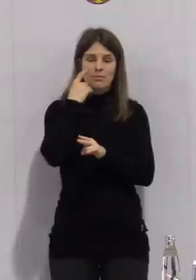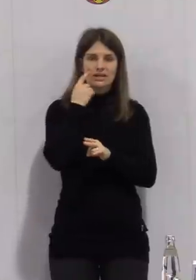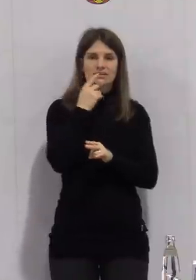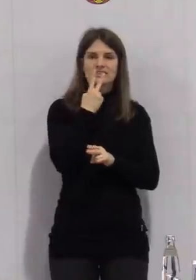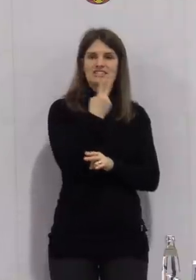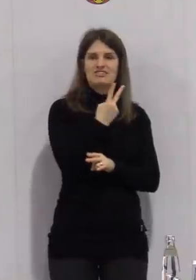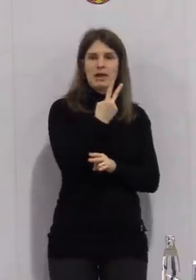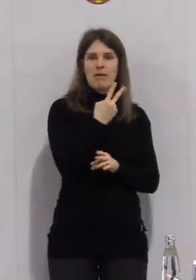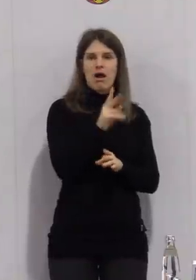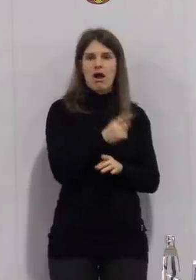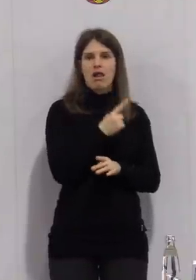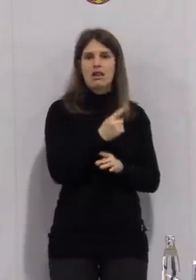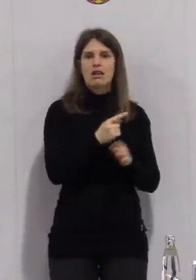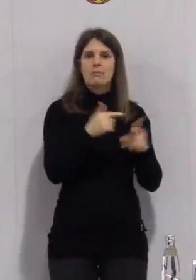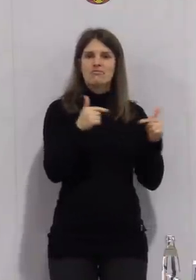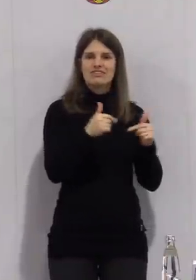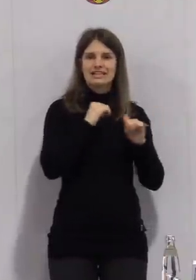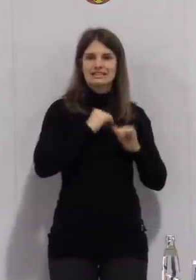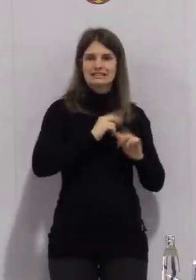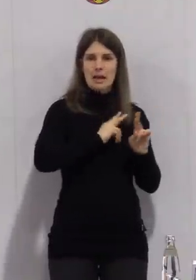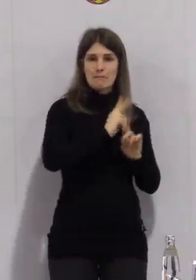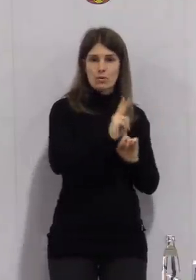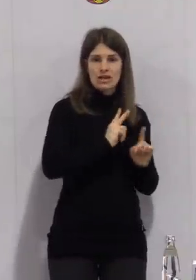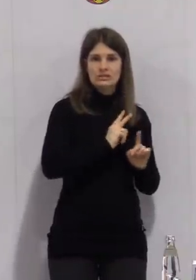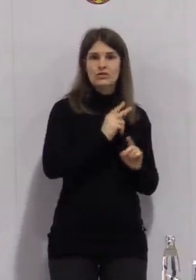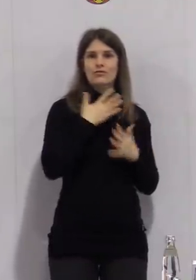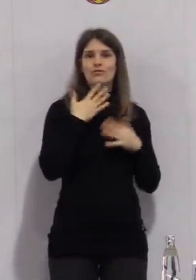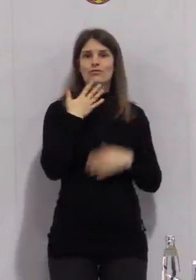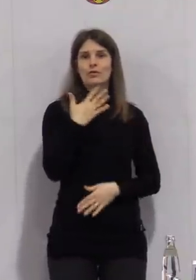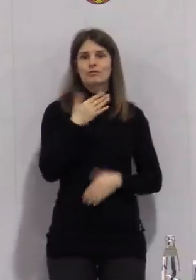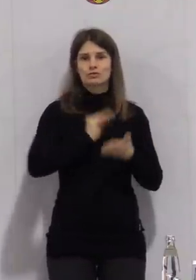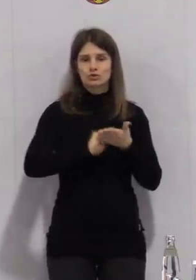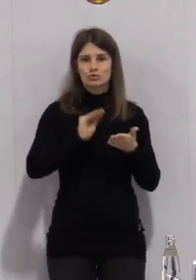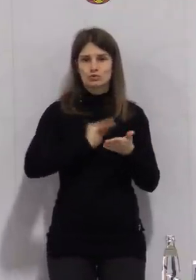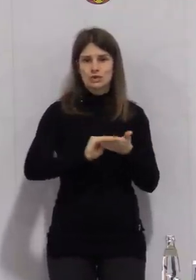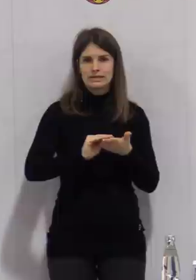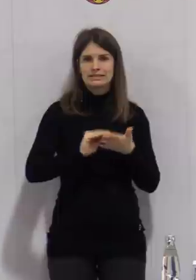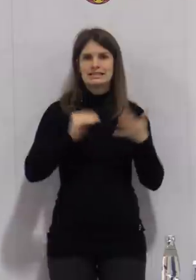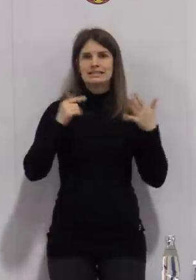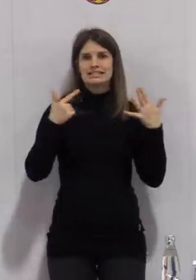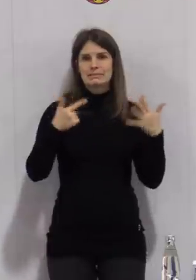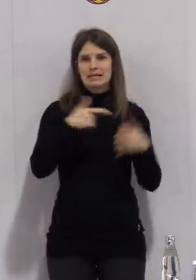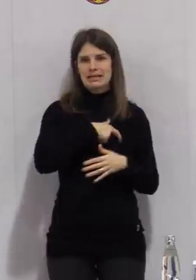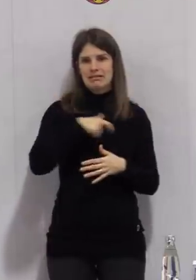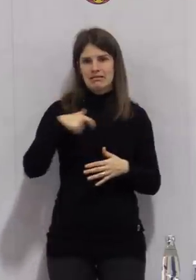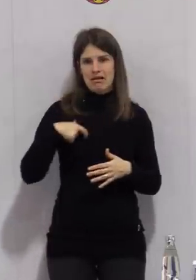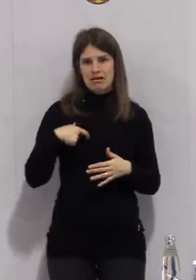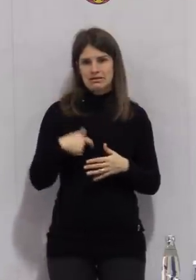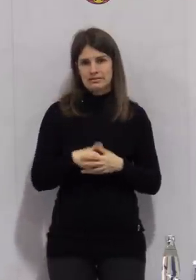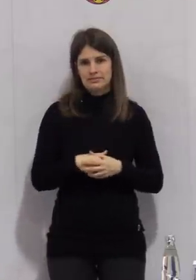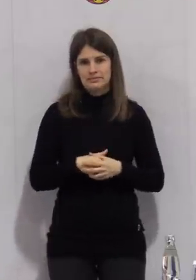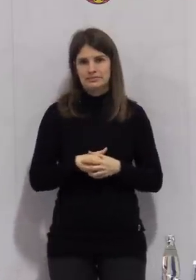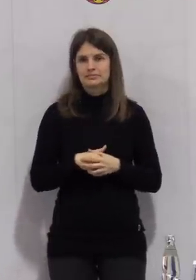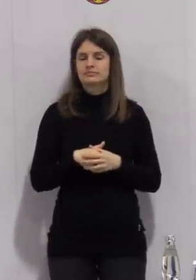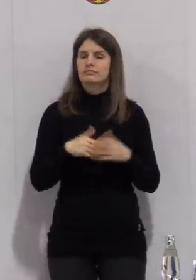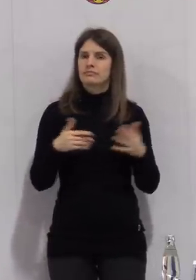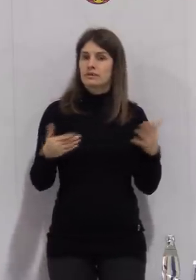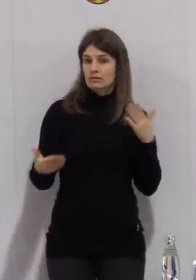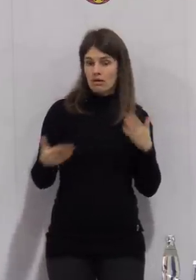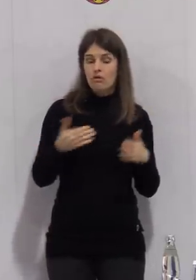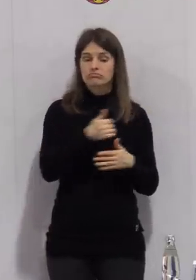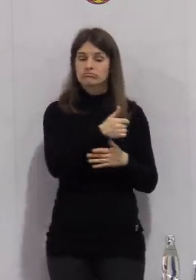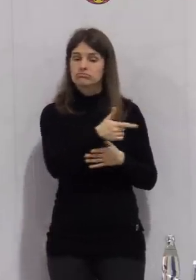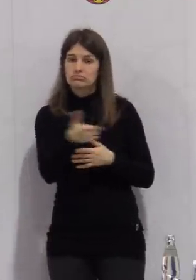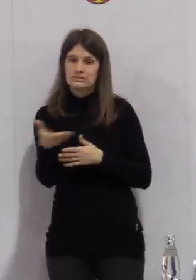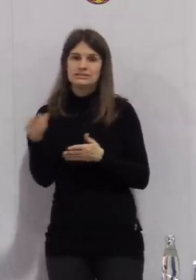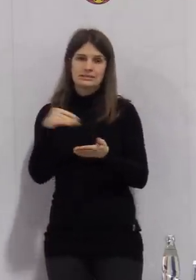in fünf Schulen und in sieben Kindergärten. Es befinden sich in einigen Bereichen auch Fälle von Nachweisen mit mutierten